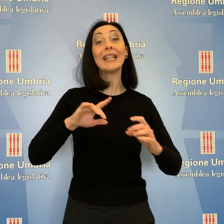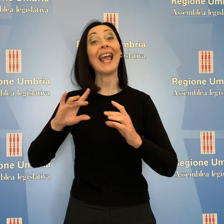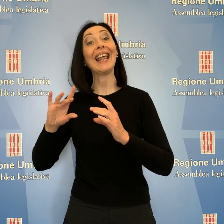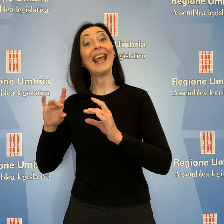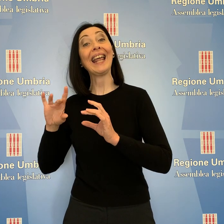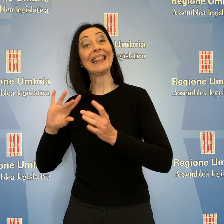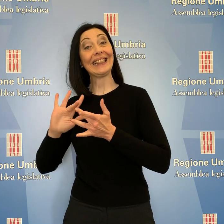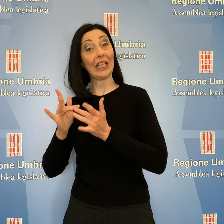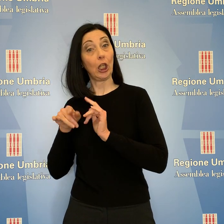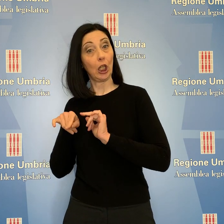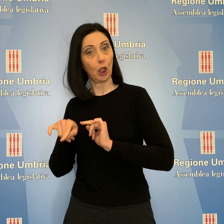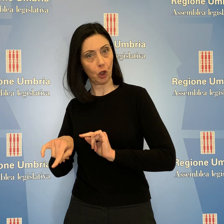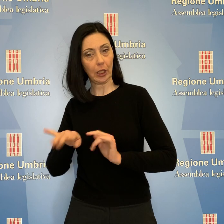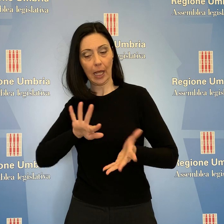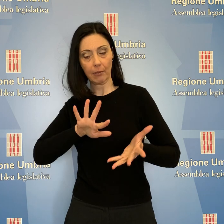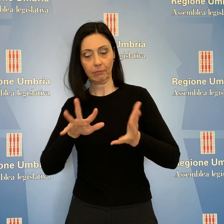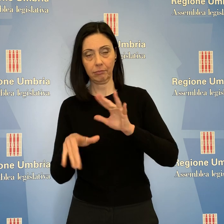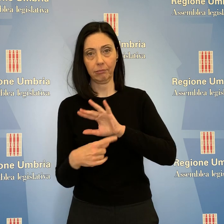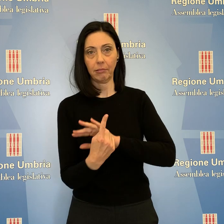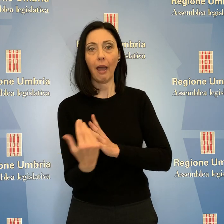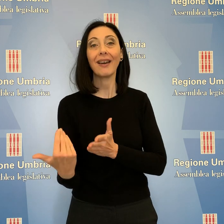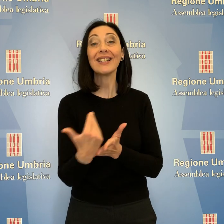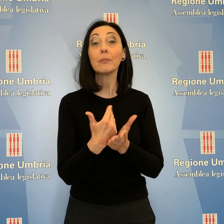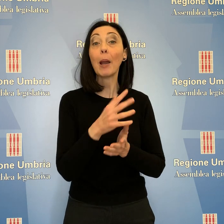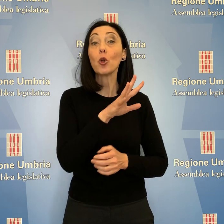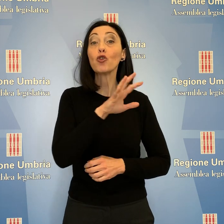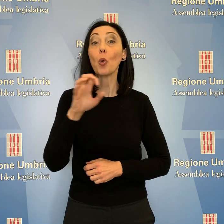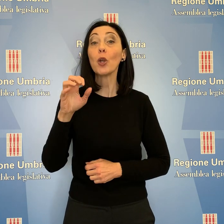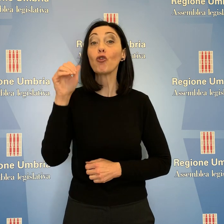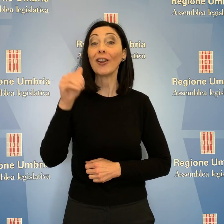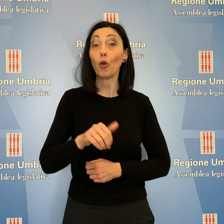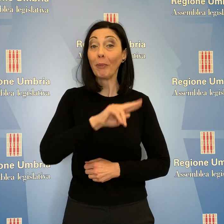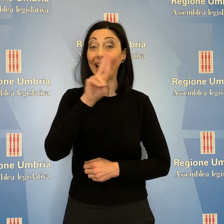risparmio di 500.000 euro e una razionalizzazione della struttura.